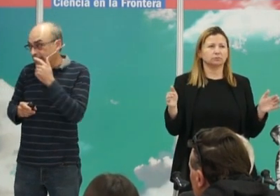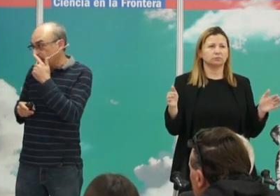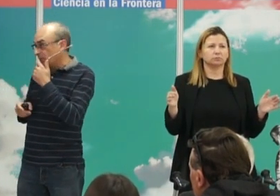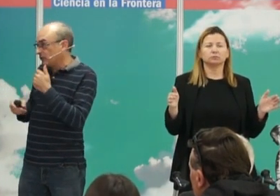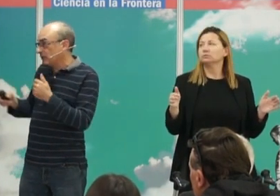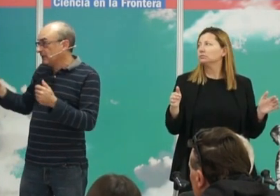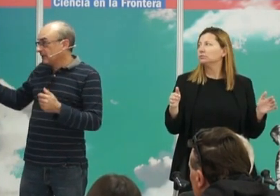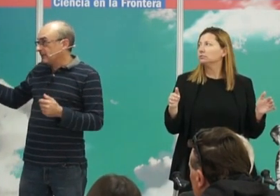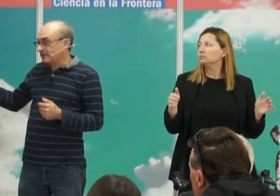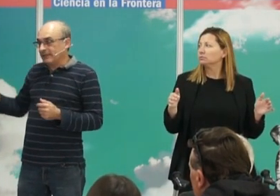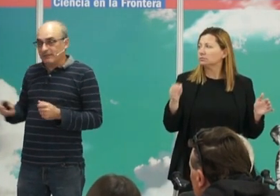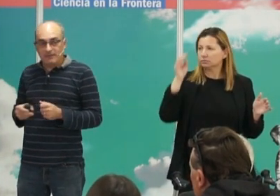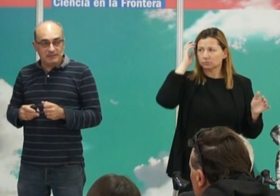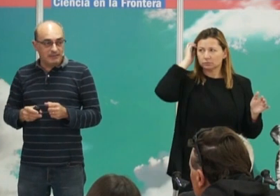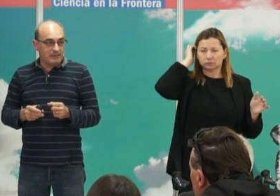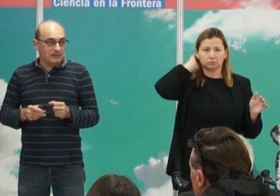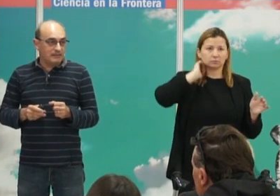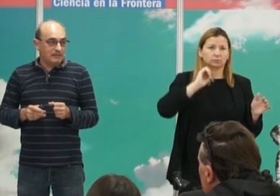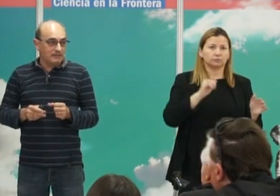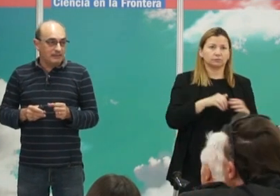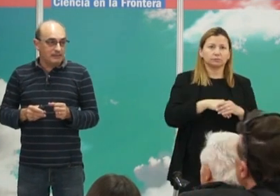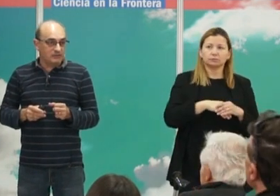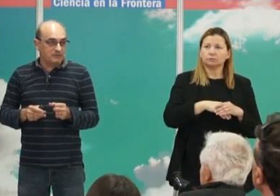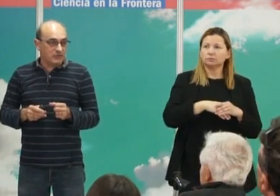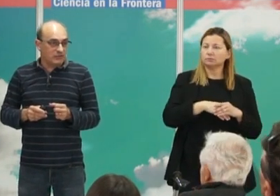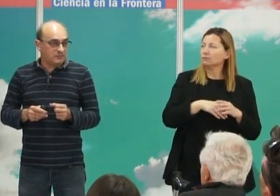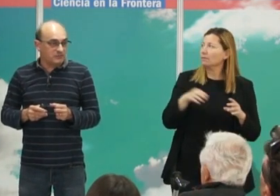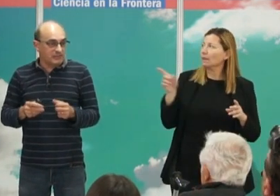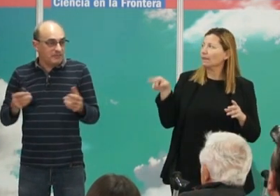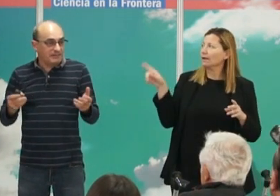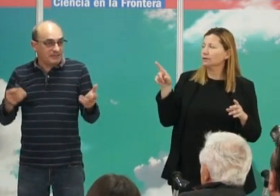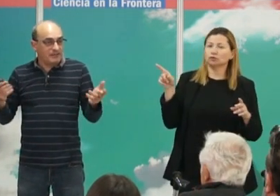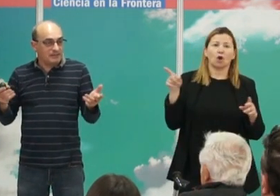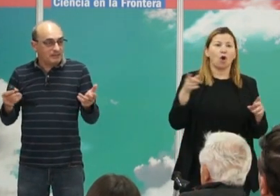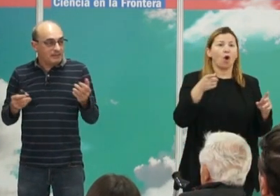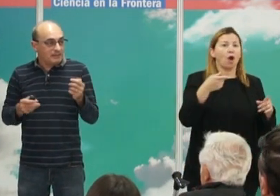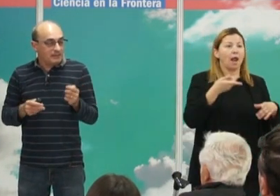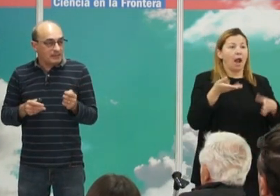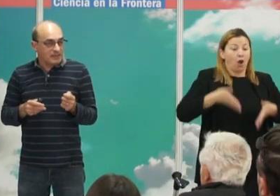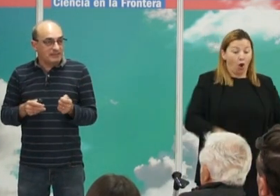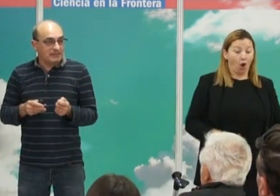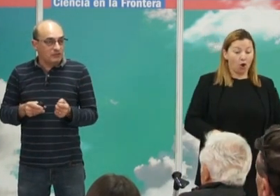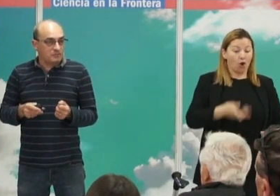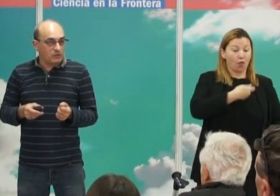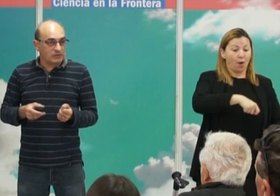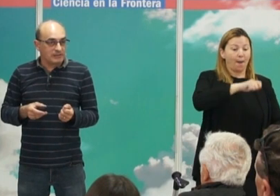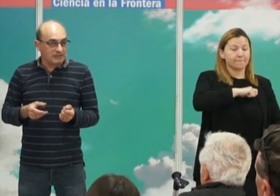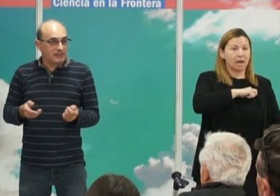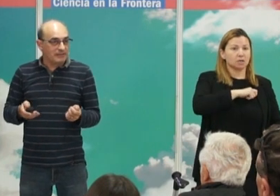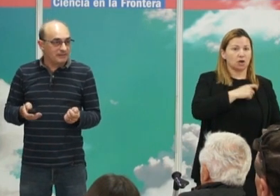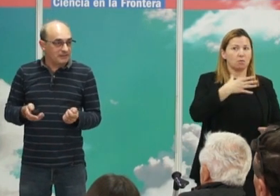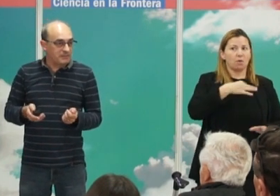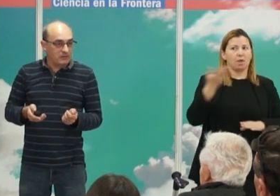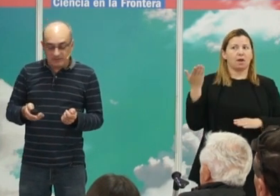la sociedad del nuevo mundo las que derivaban de los españoles pues realmente estaban representados por